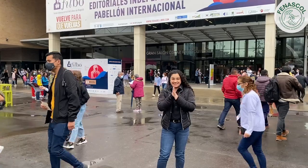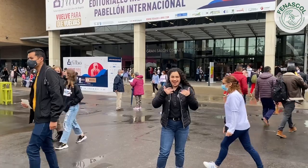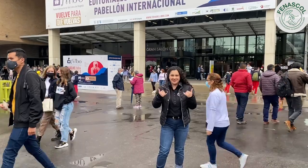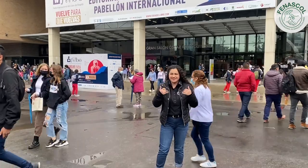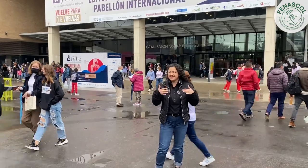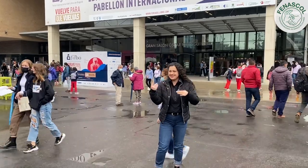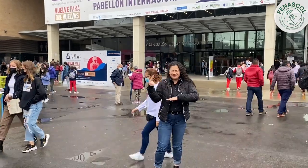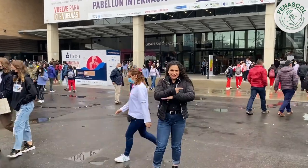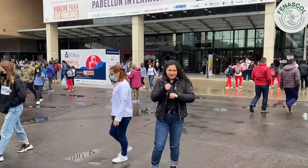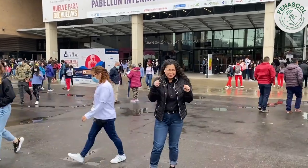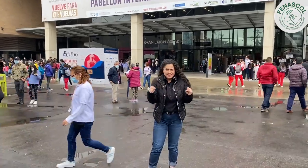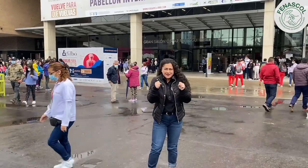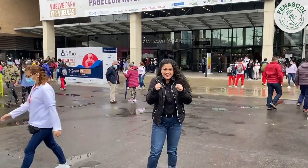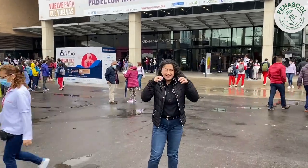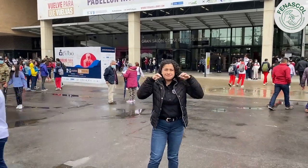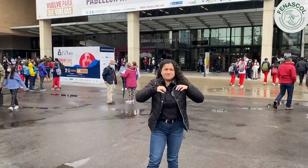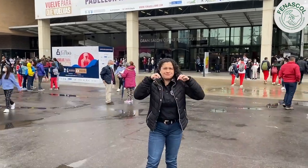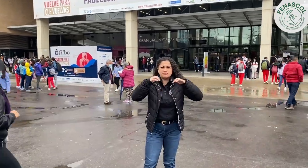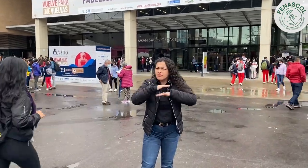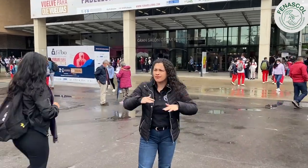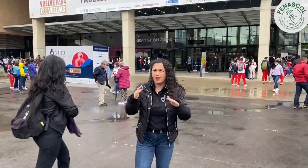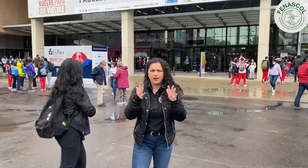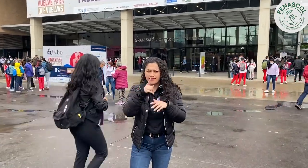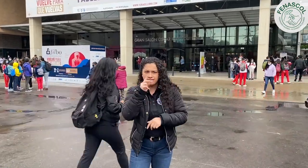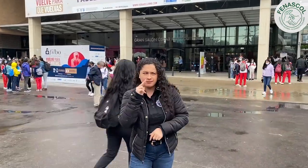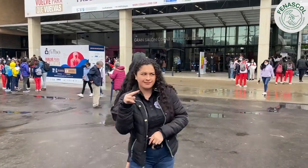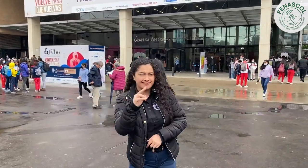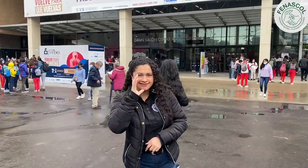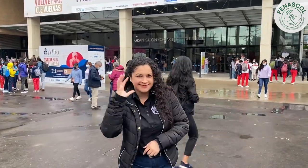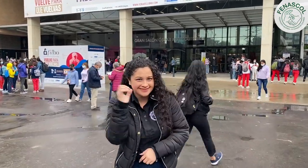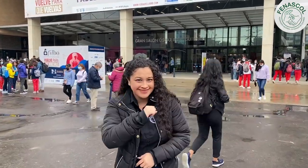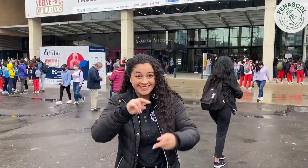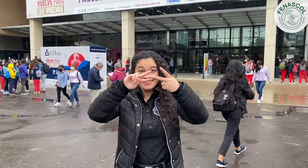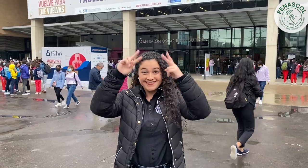Es un día con mucho frío, está lloviendo, pero esto no ha impedido que las personas lleguen aquí, a la Feria del Libro.